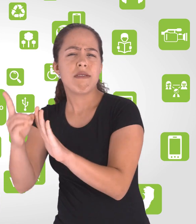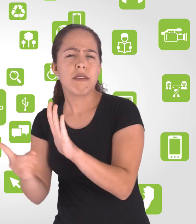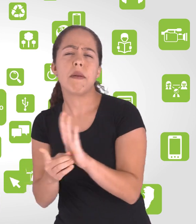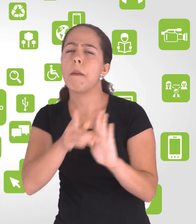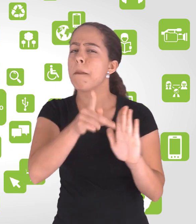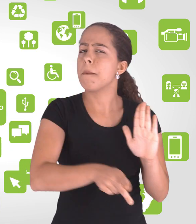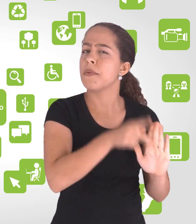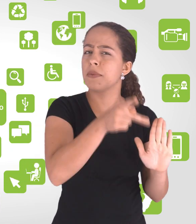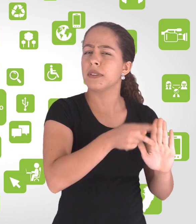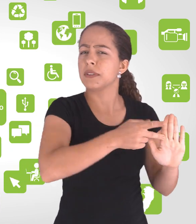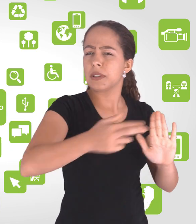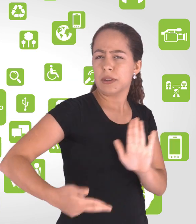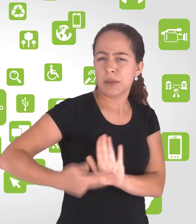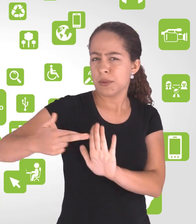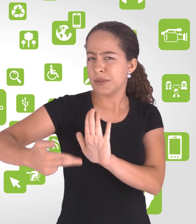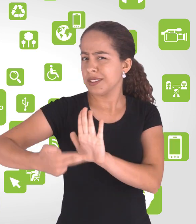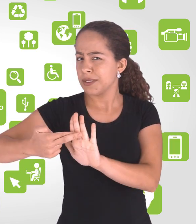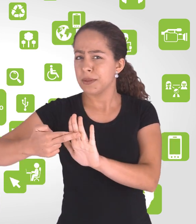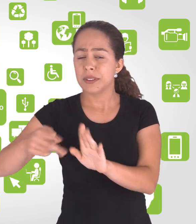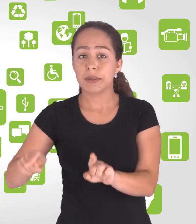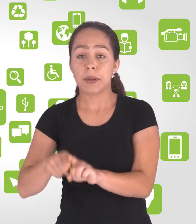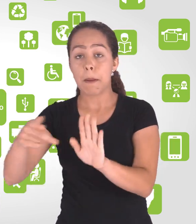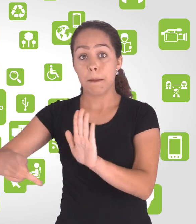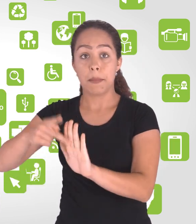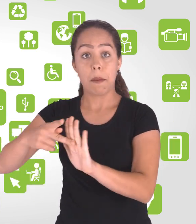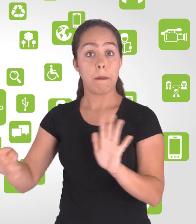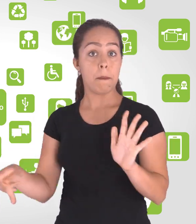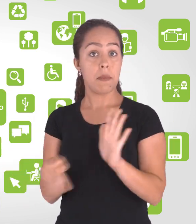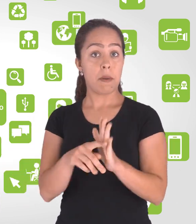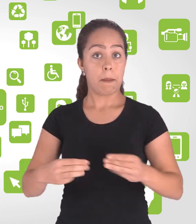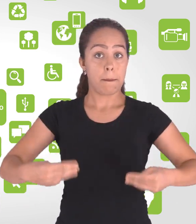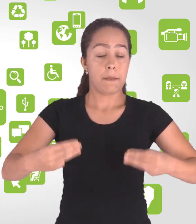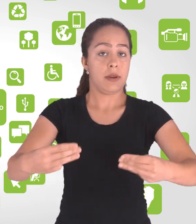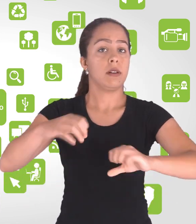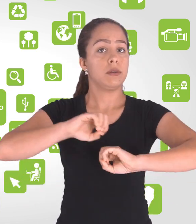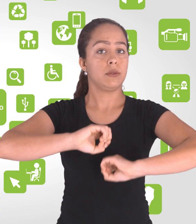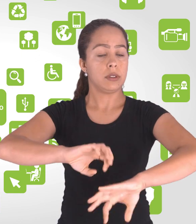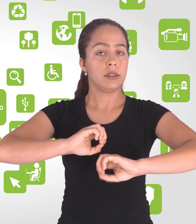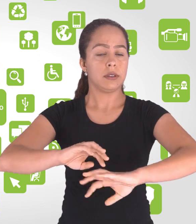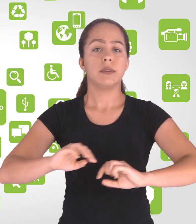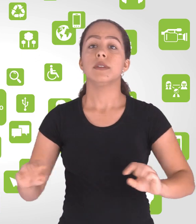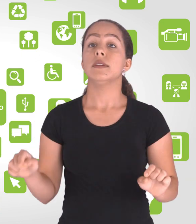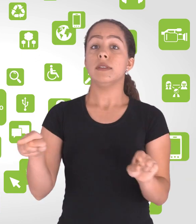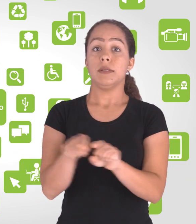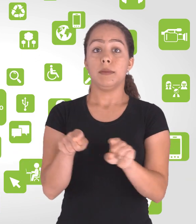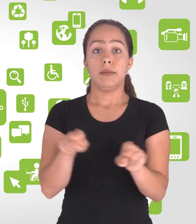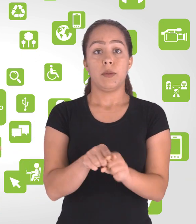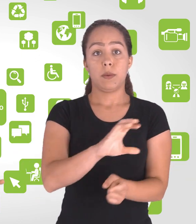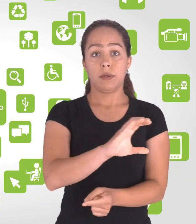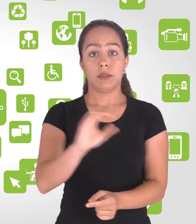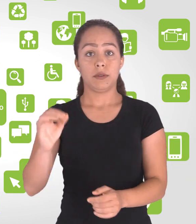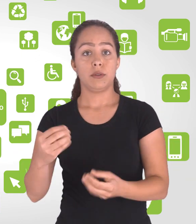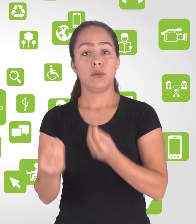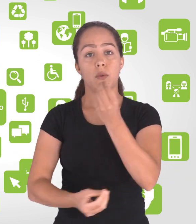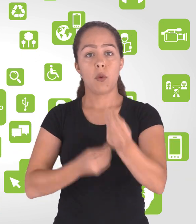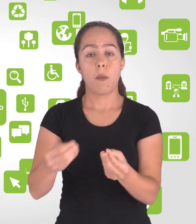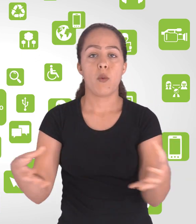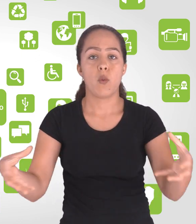Então, a partir daí, uma lei ordinária foi regulamentada, vários decretos, portarias normativas, resoluções